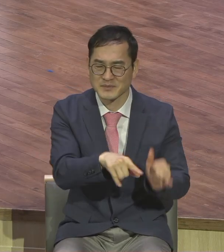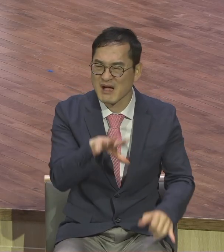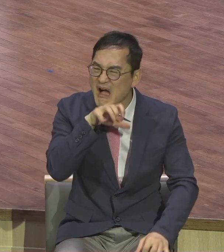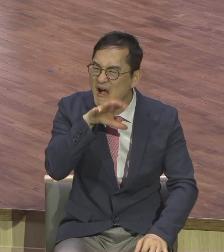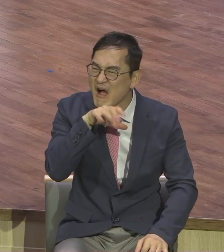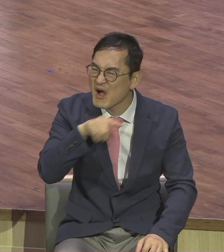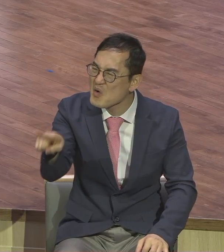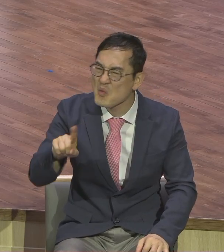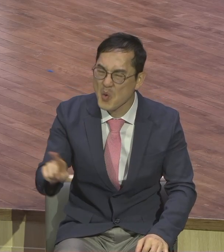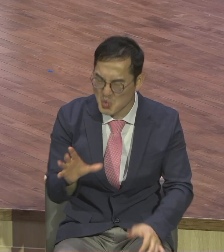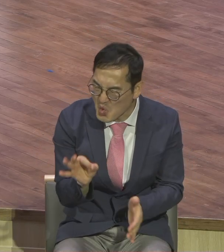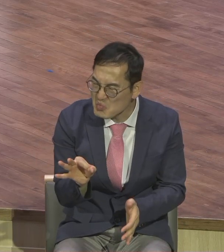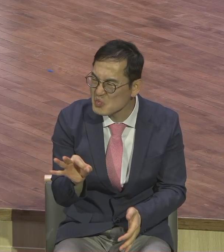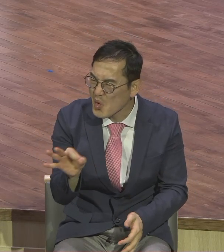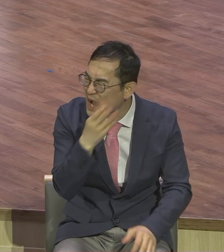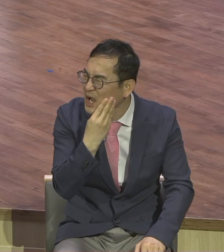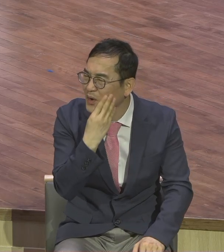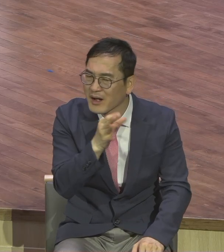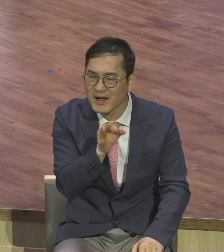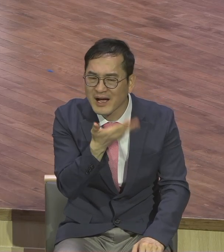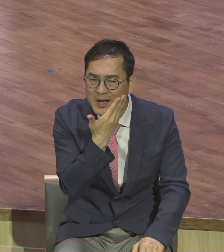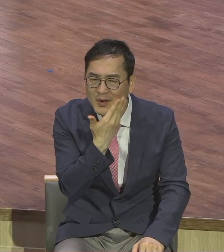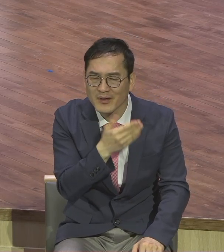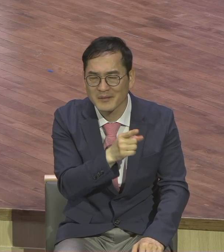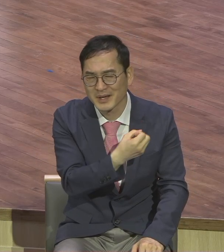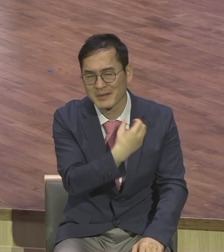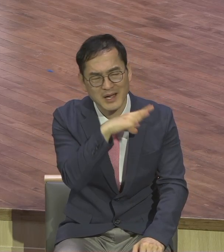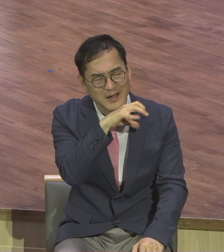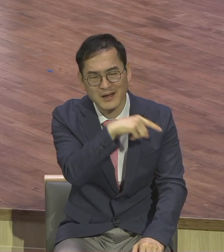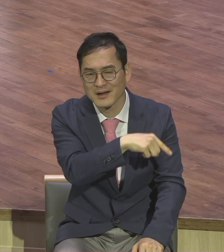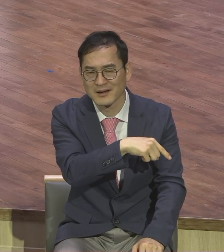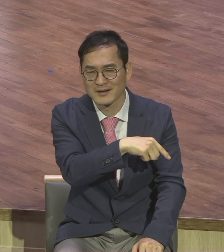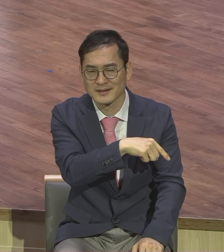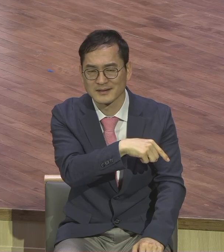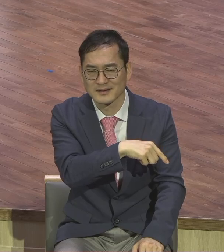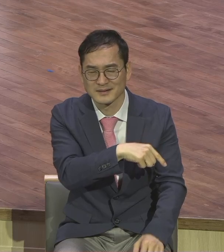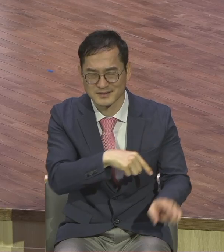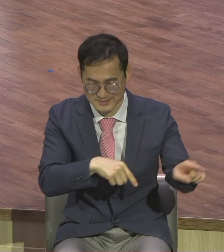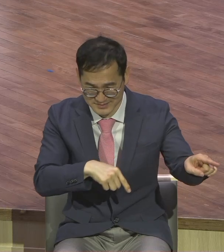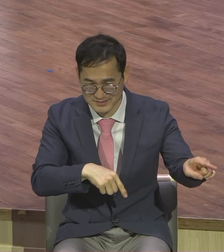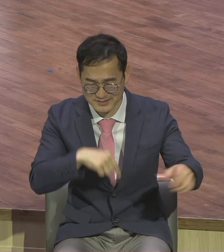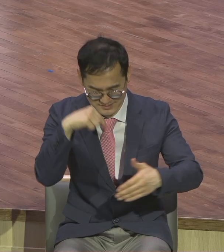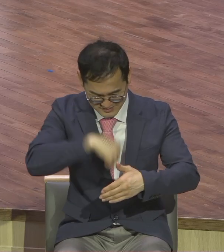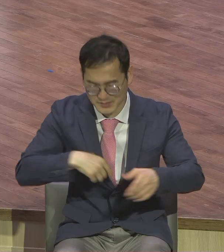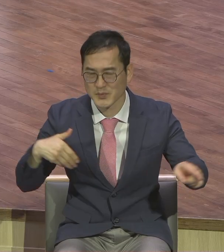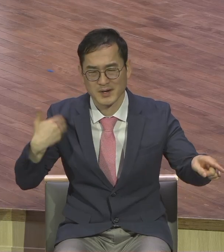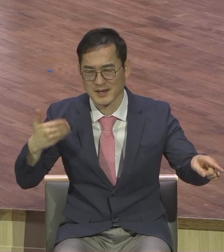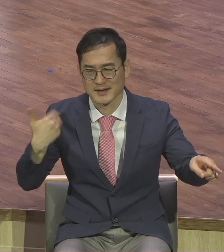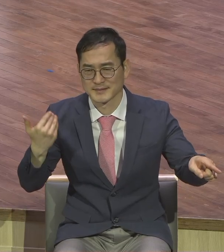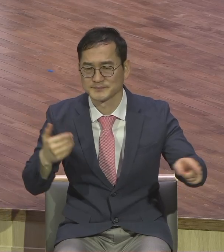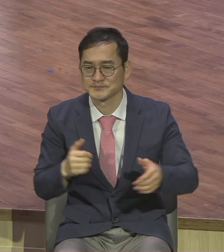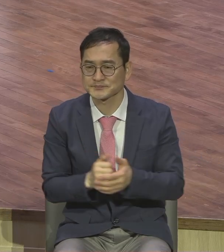하신단 말이에요. 그래서 하나님의 말씀은 어요 어제나 오늘이나